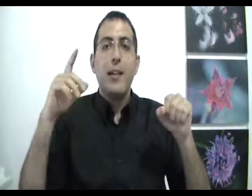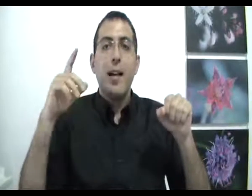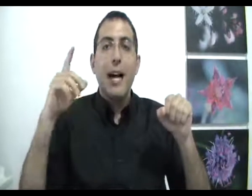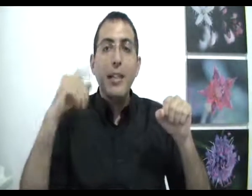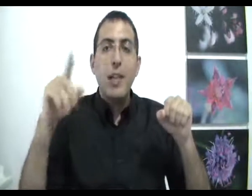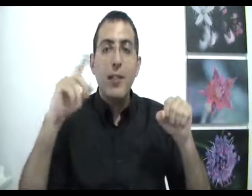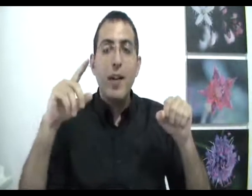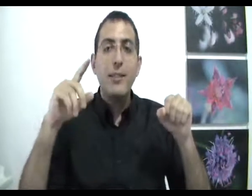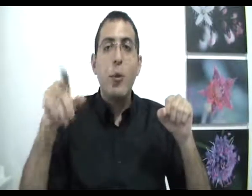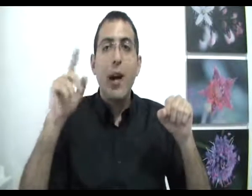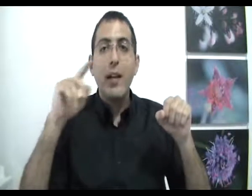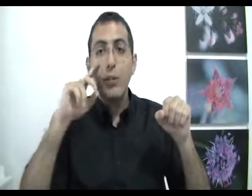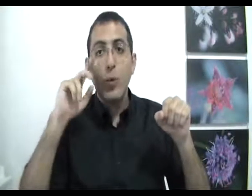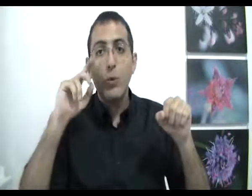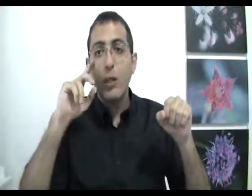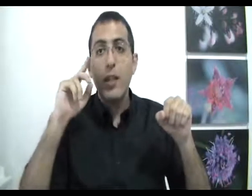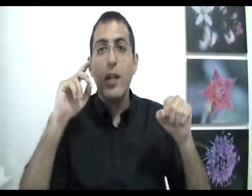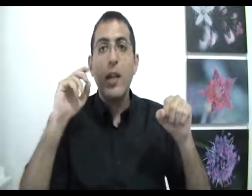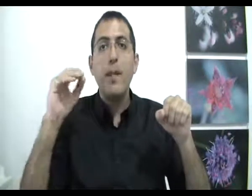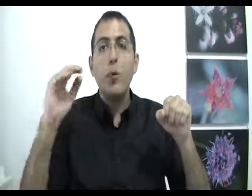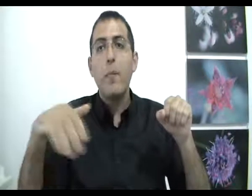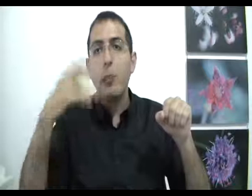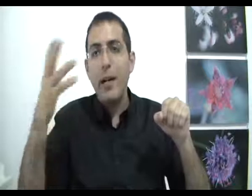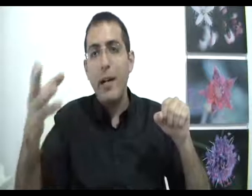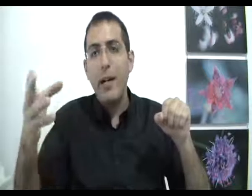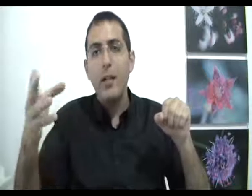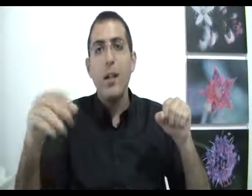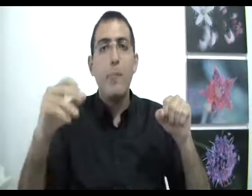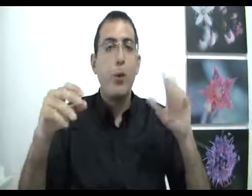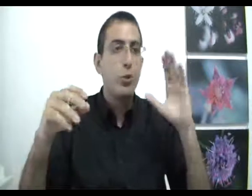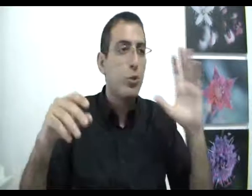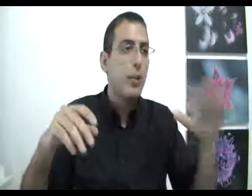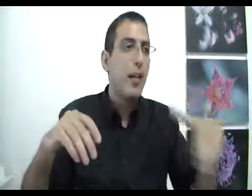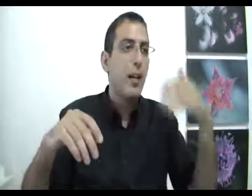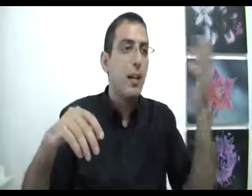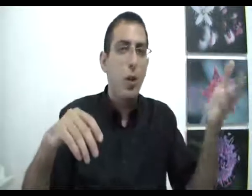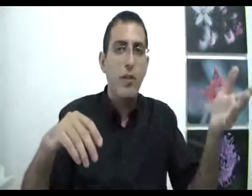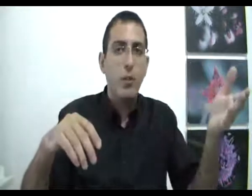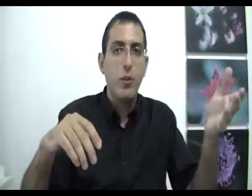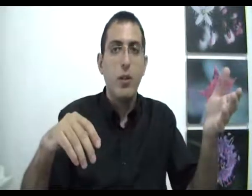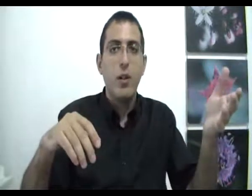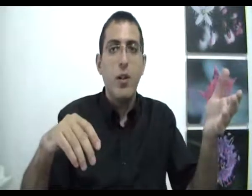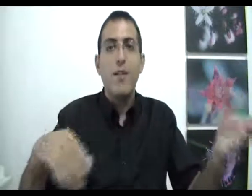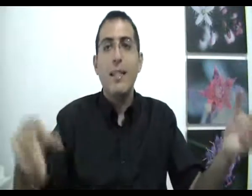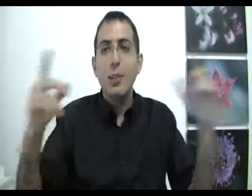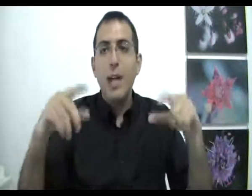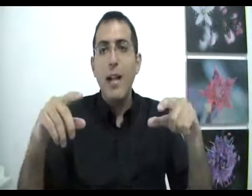הרי שהדבר הזה הוא רק אפשרות כי אם אנחנו רואים הוא בחר שהוא יכל לא לבחור ואז נשאל